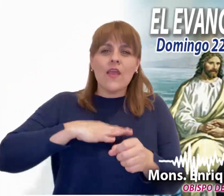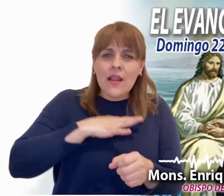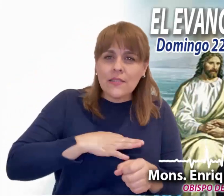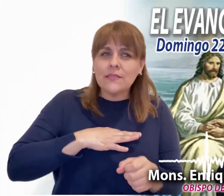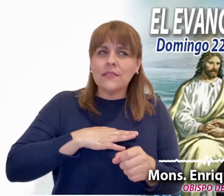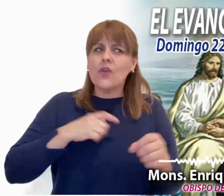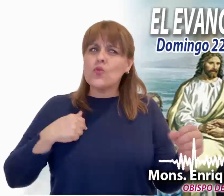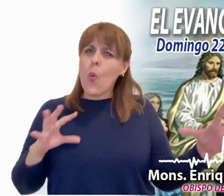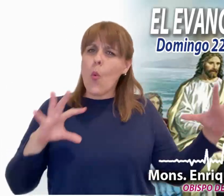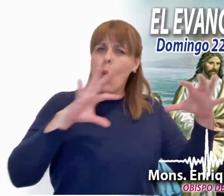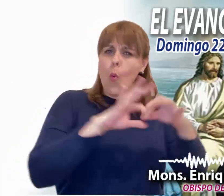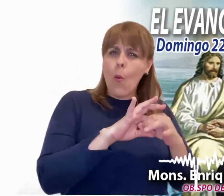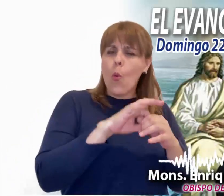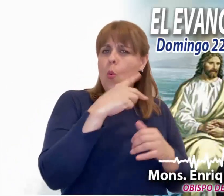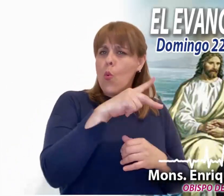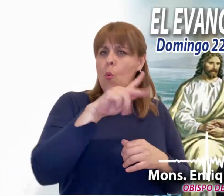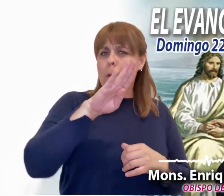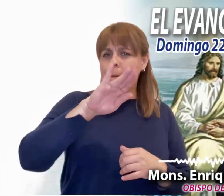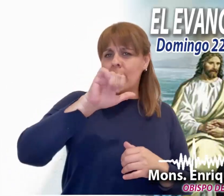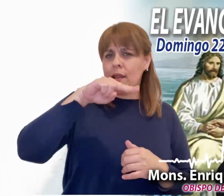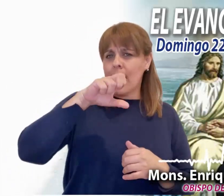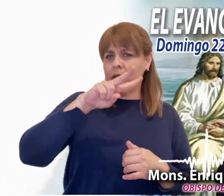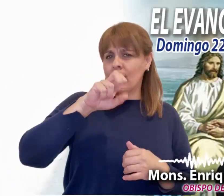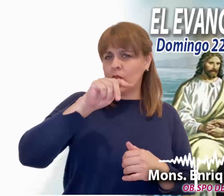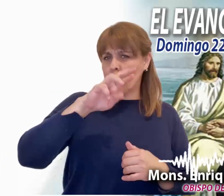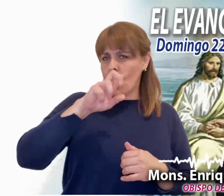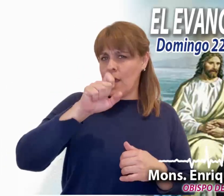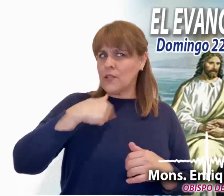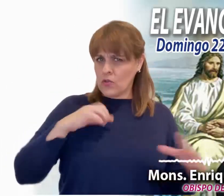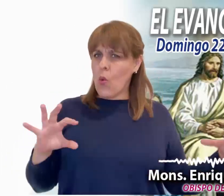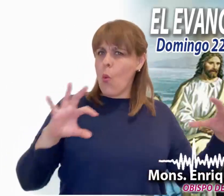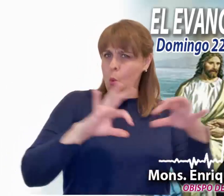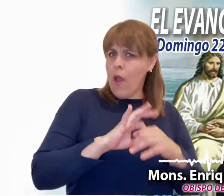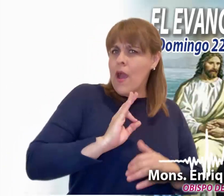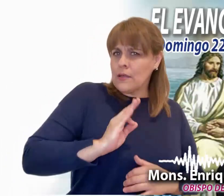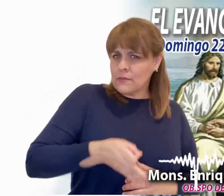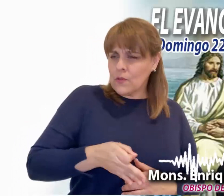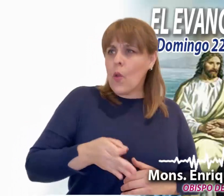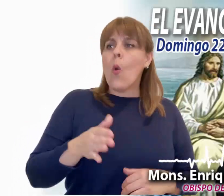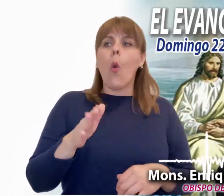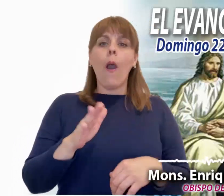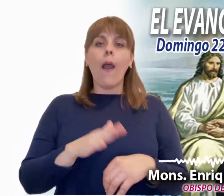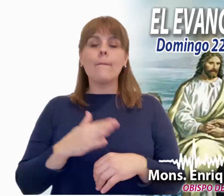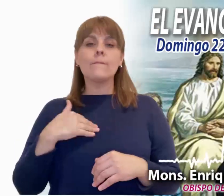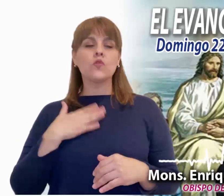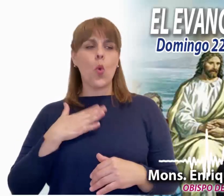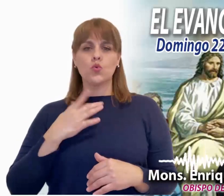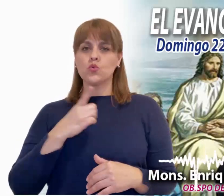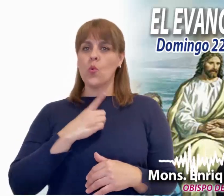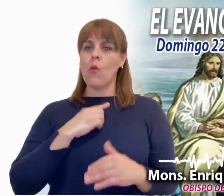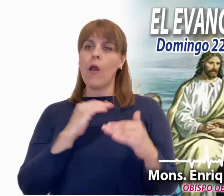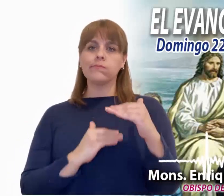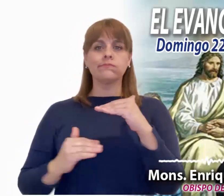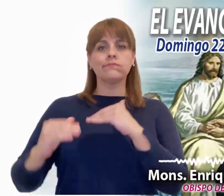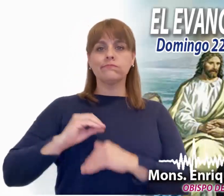posesión se deben limitar a sus bienaventuranzas? ¿Por qué superar mis deseos de autoestima y búsqueda de bienestar